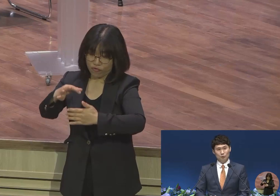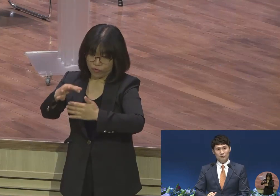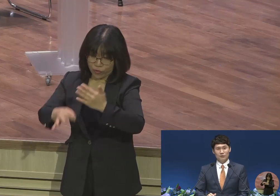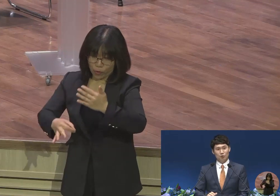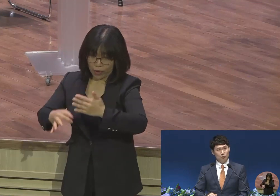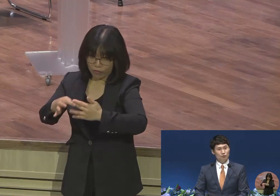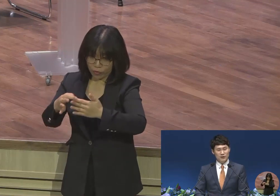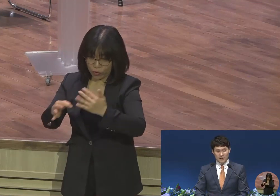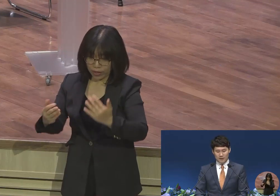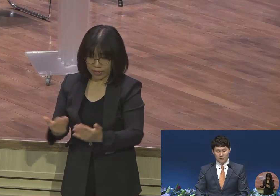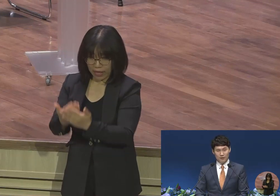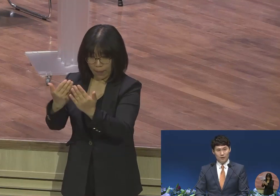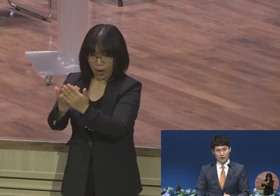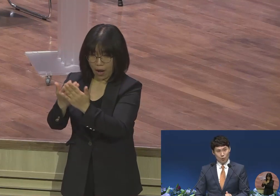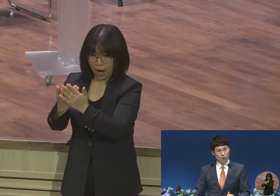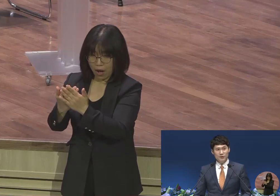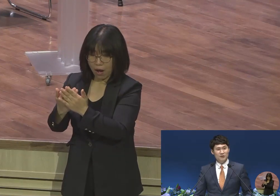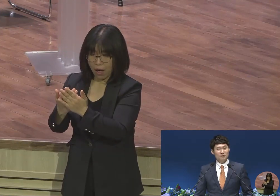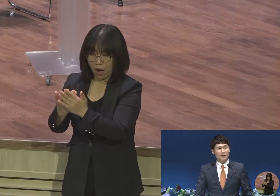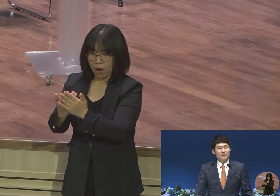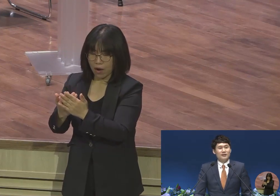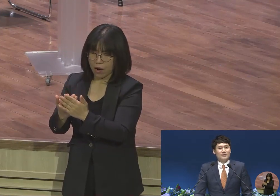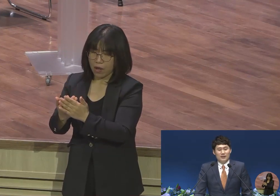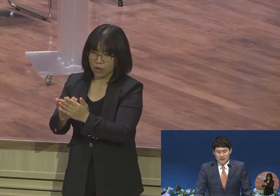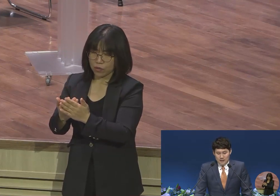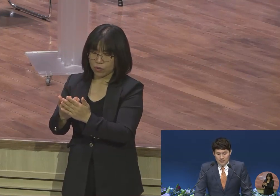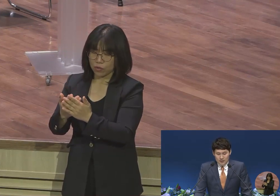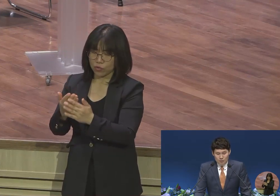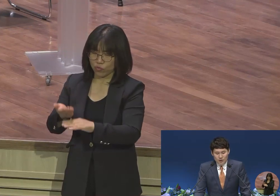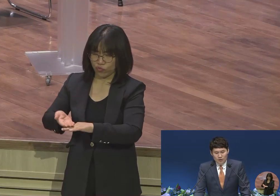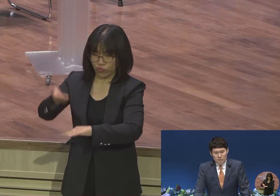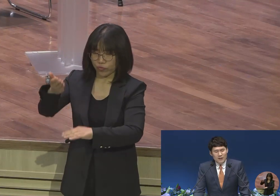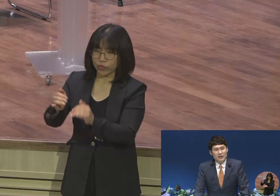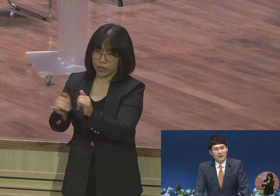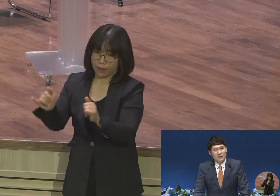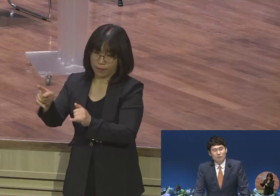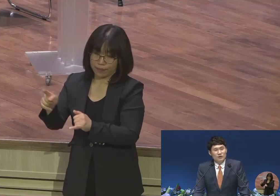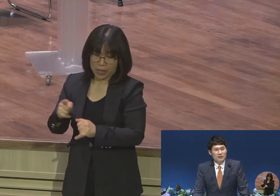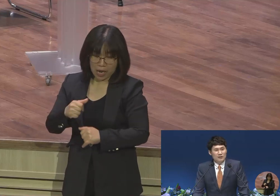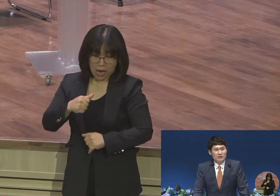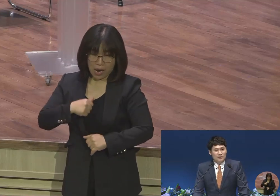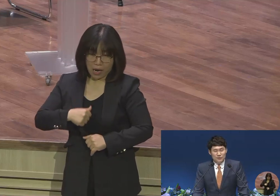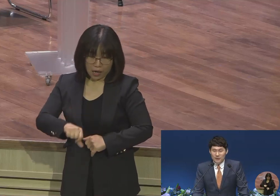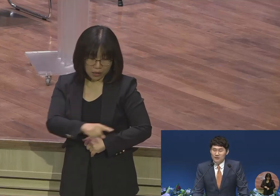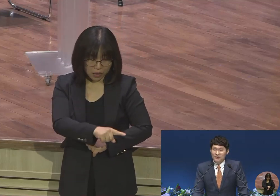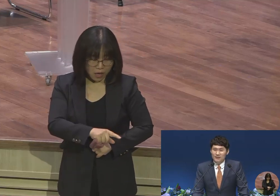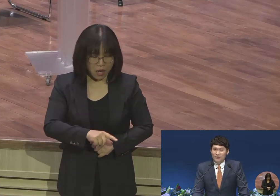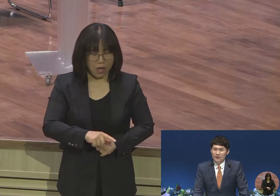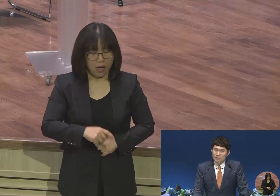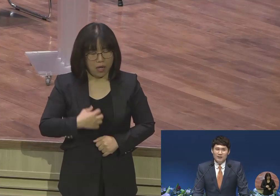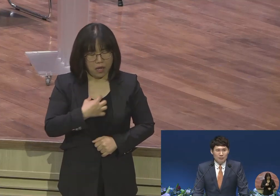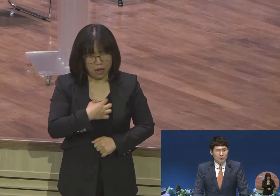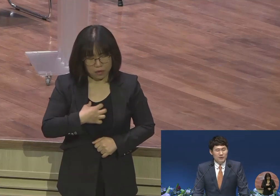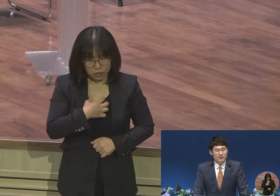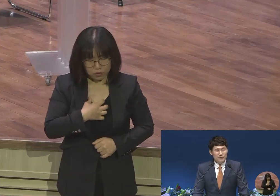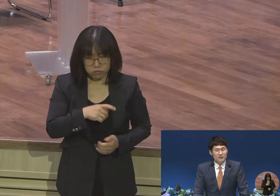높은 위치에 있는 고급 인력입니다 그런데 이분이 얼마나 아들 문제가 심각했으면 얼마나 답답했으면